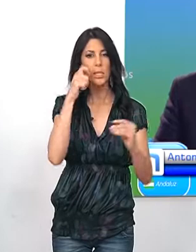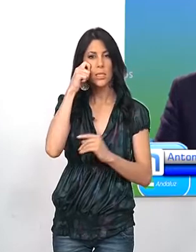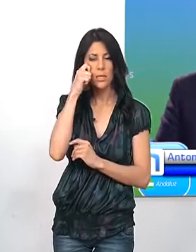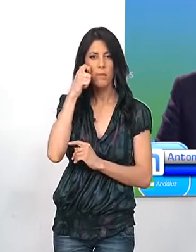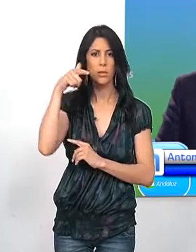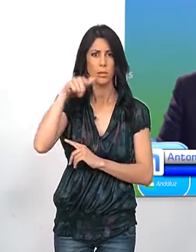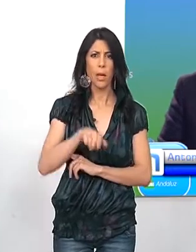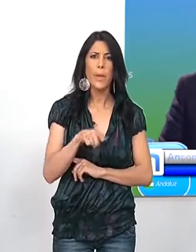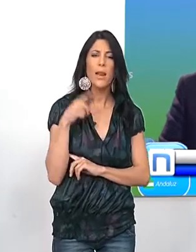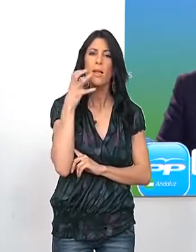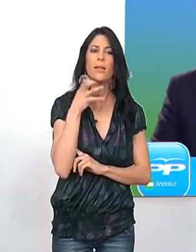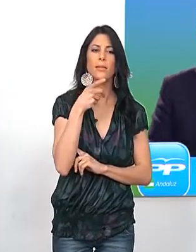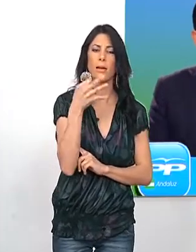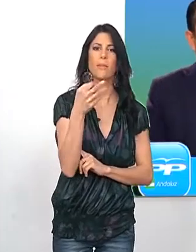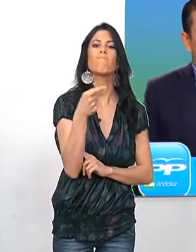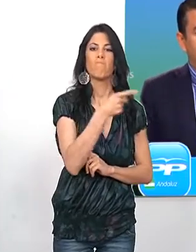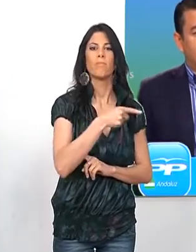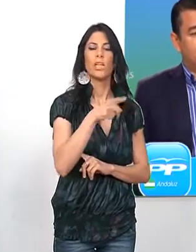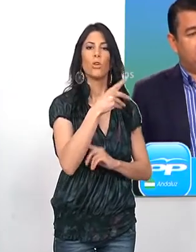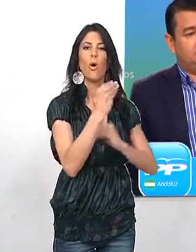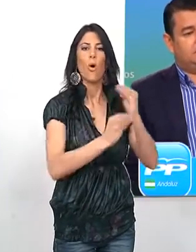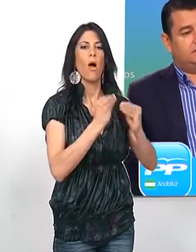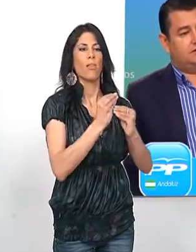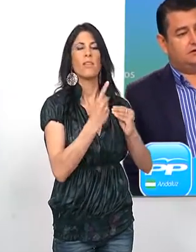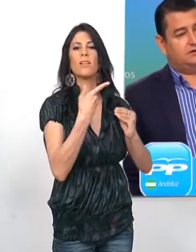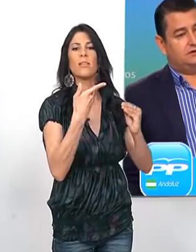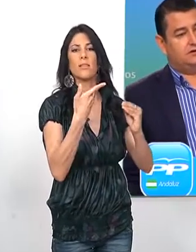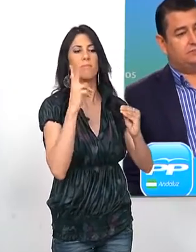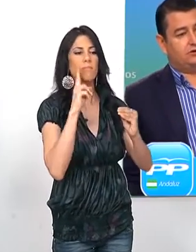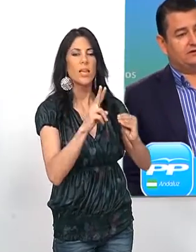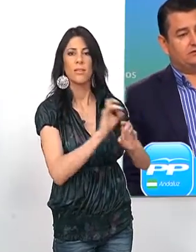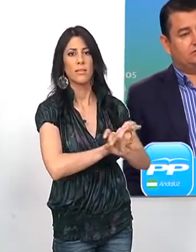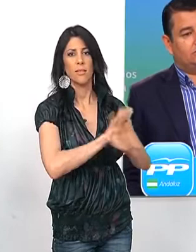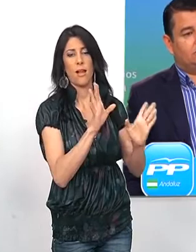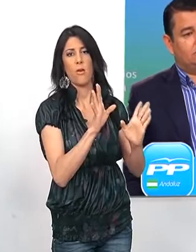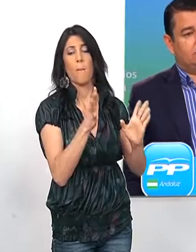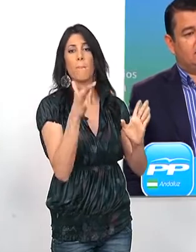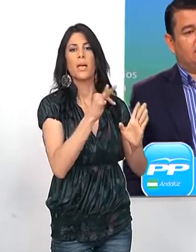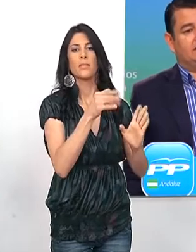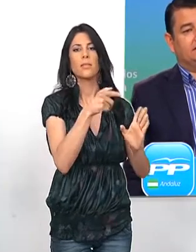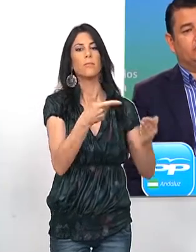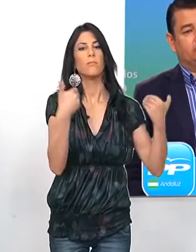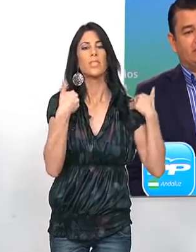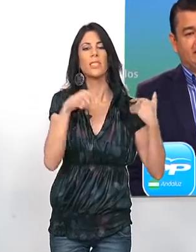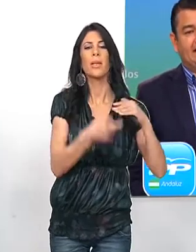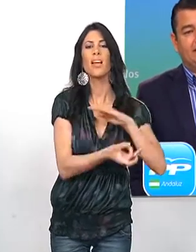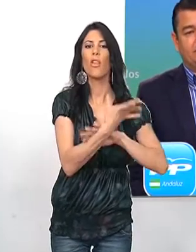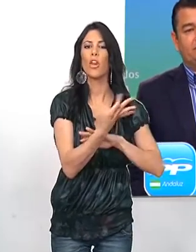y a Griñán en los diseñadores y, por tanto, en los creadores